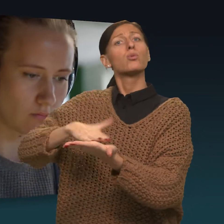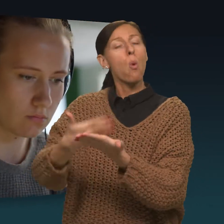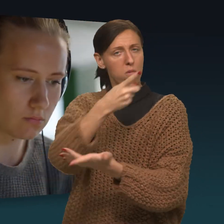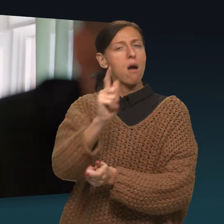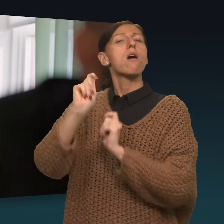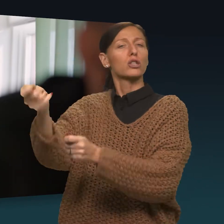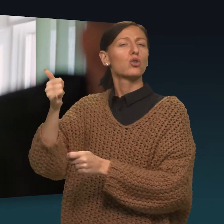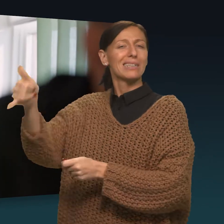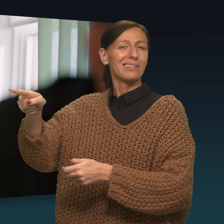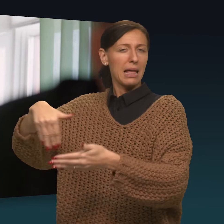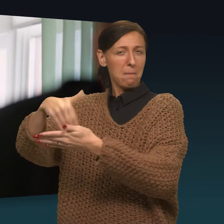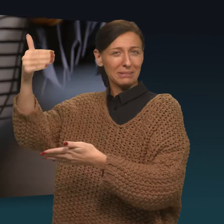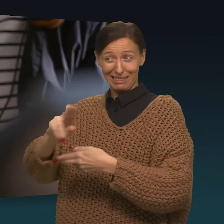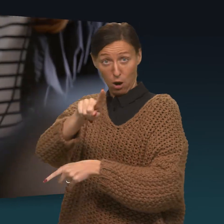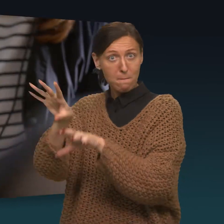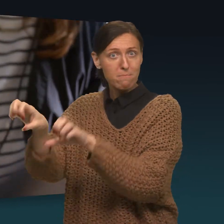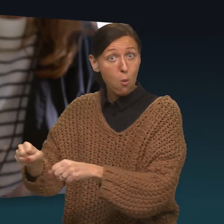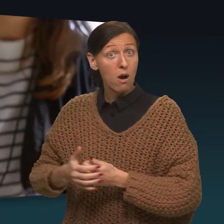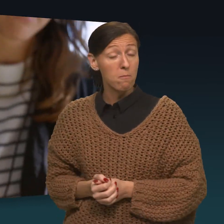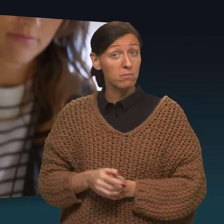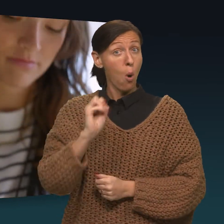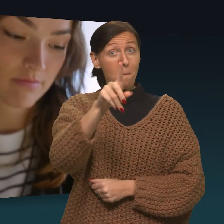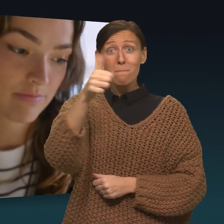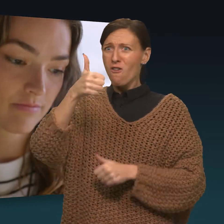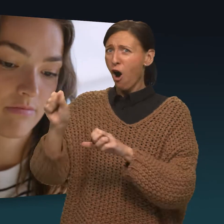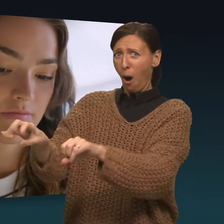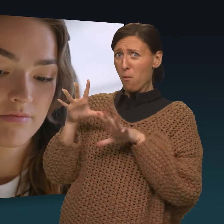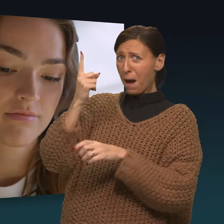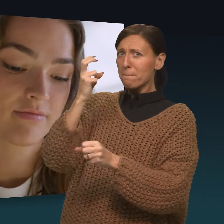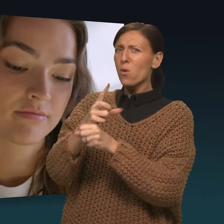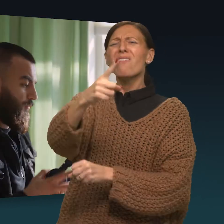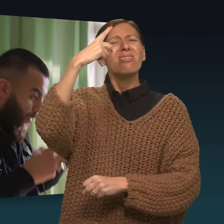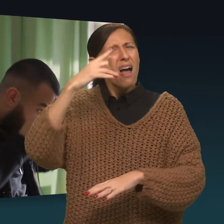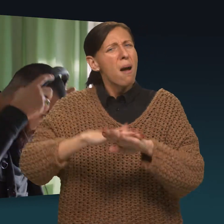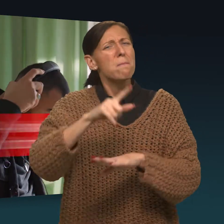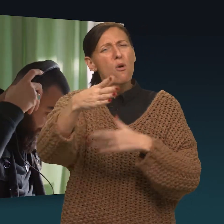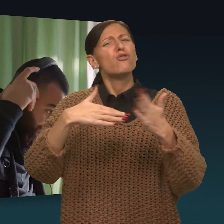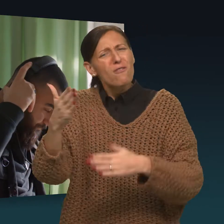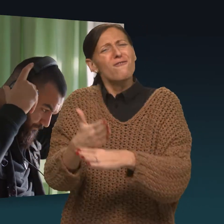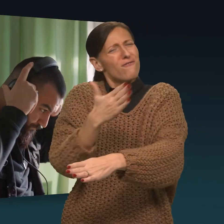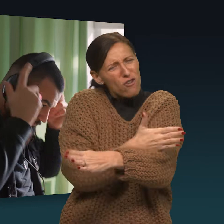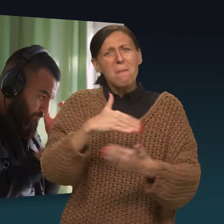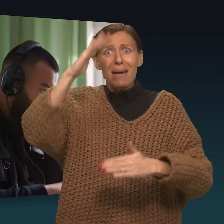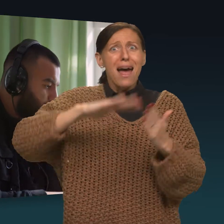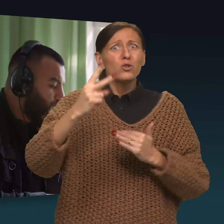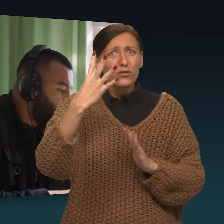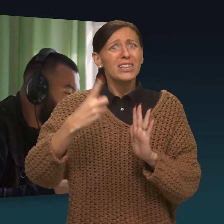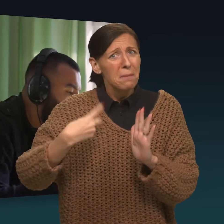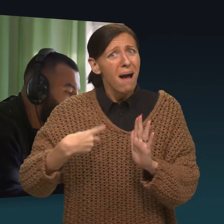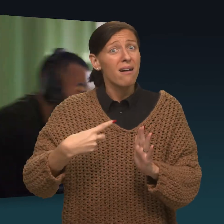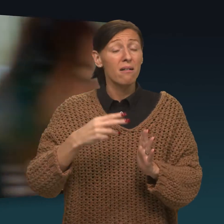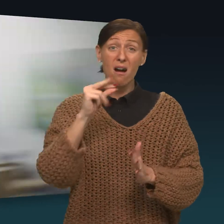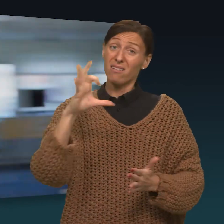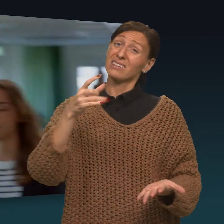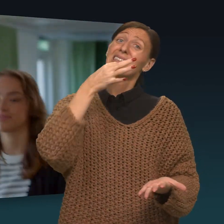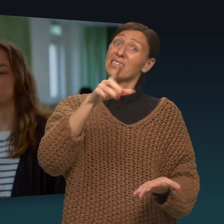tolk så ansöker du om det innan du bokar. Skulle du behöva avboka ett prov, tänk på att göra det mer än 24 timmar före